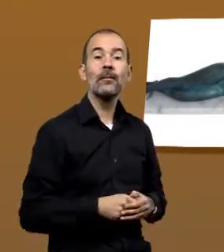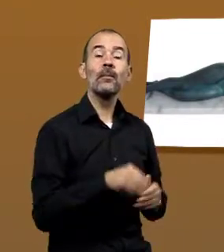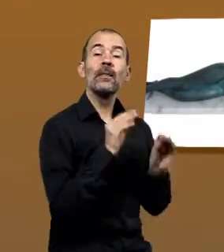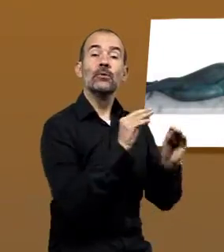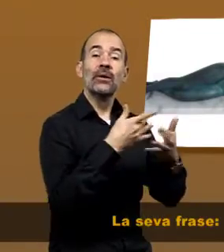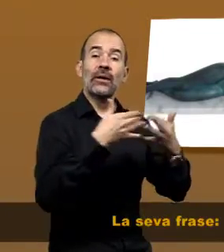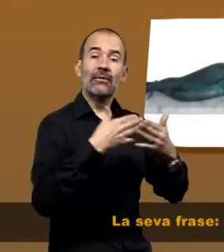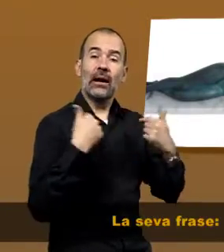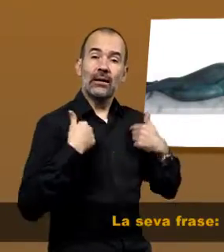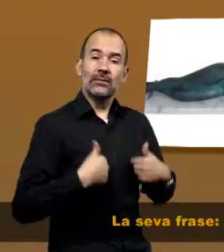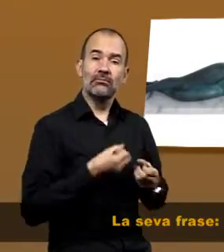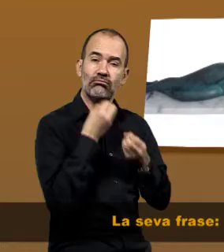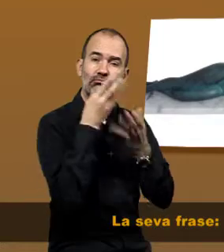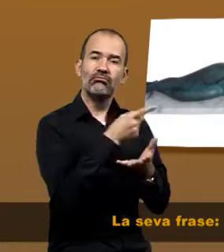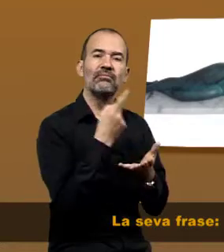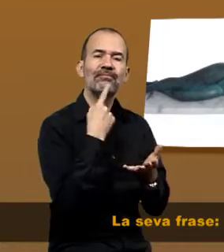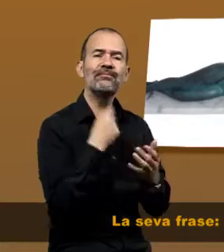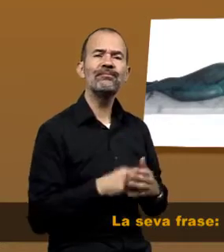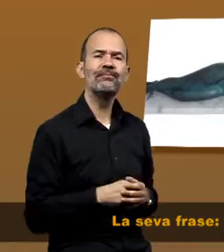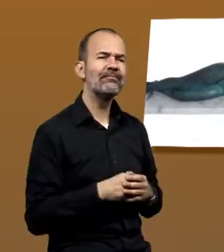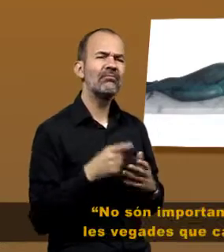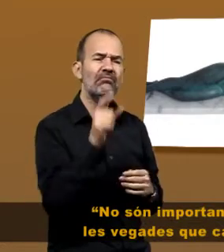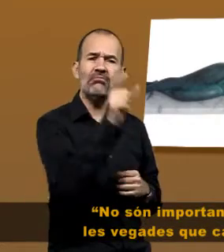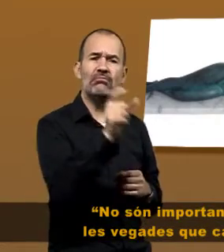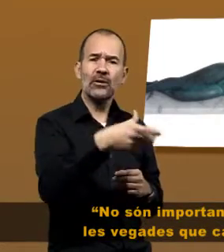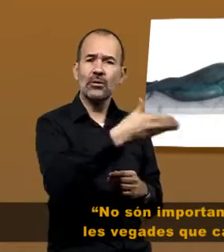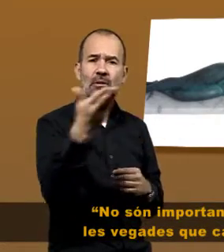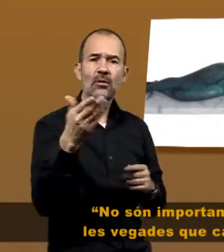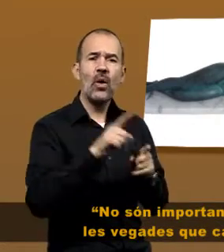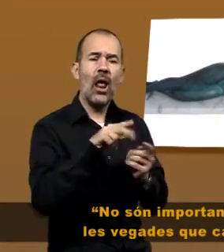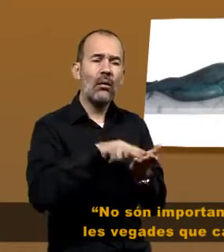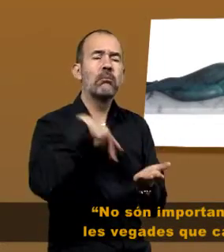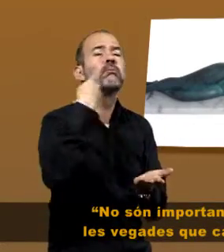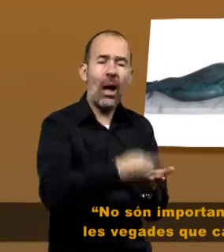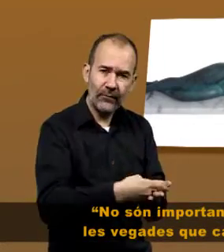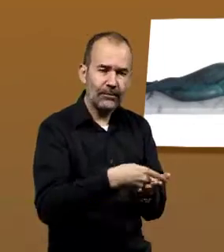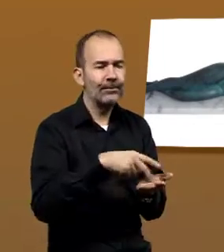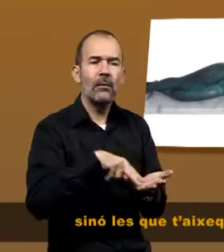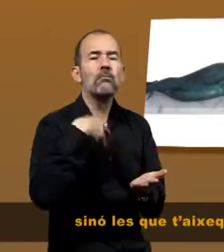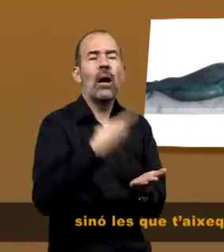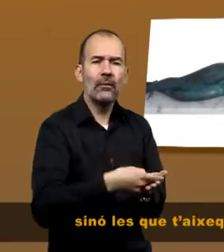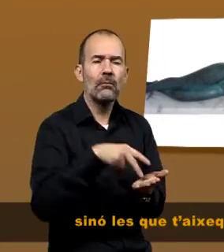La seva frase No són importants les vegades cacaus, sinó les que t'aixeques.